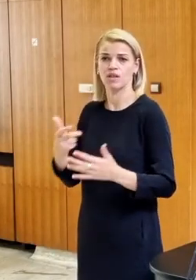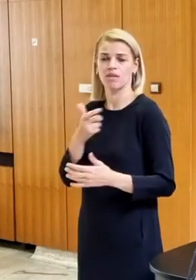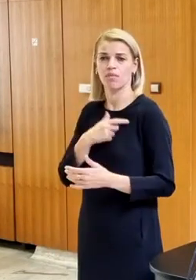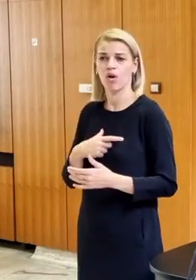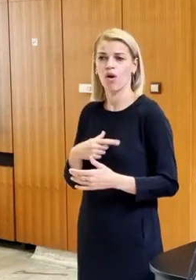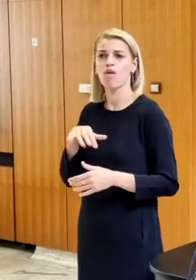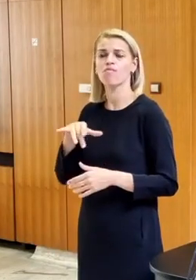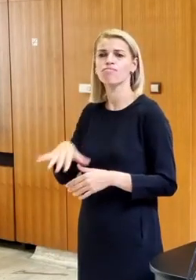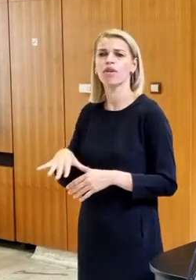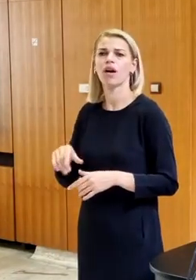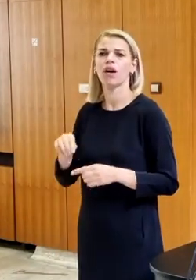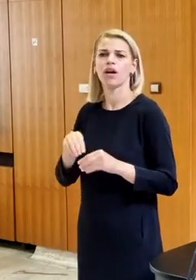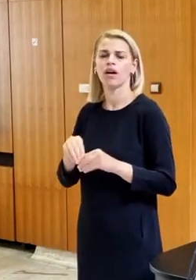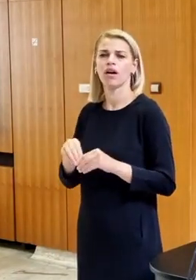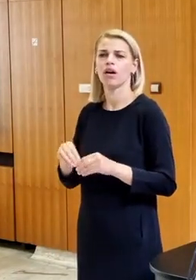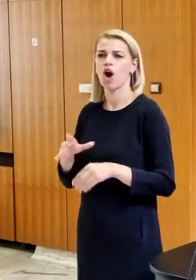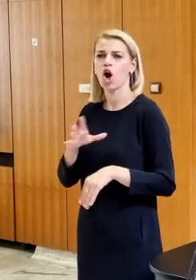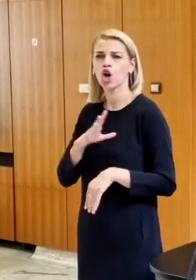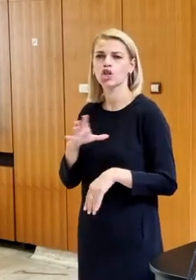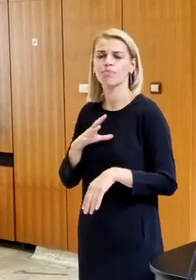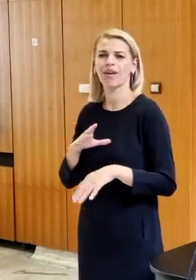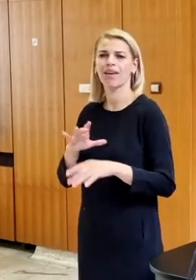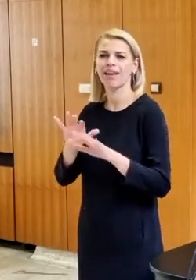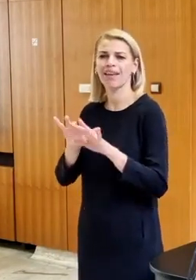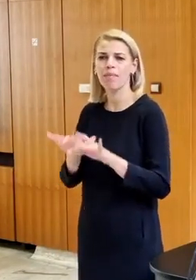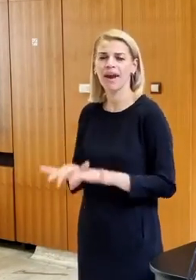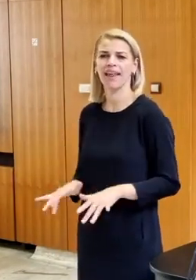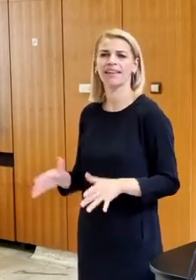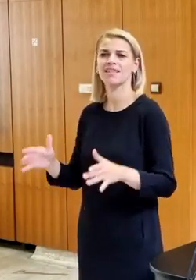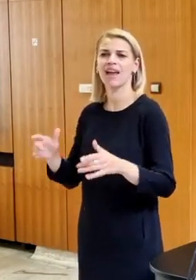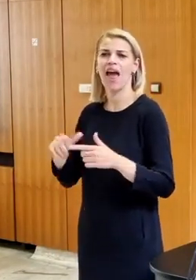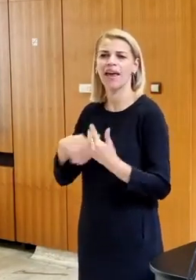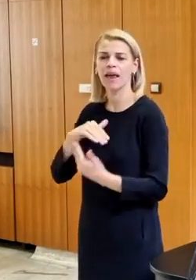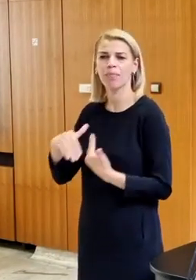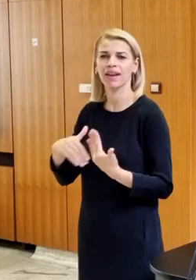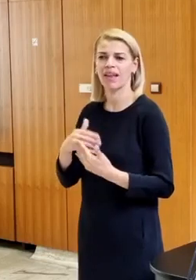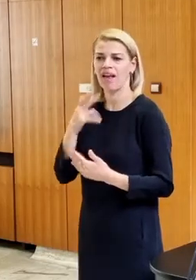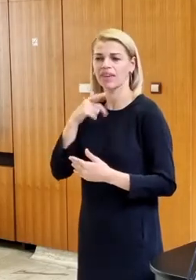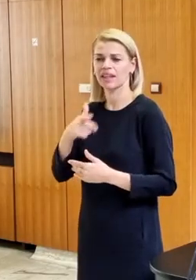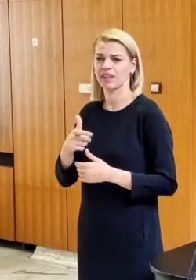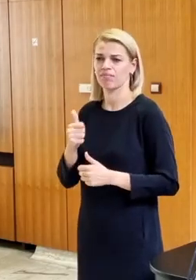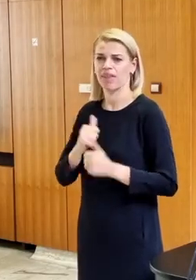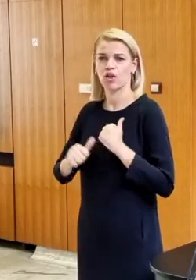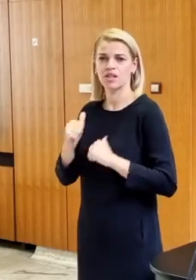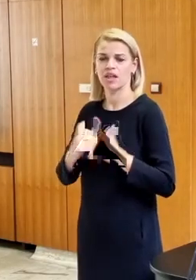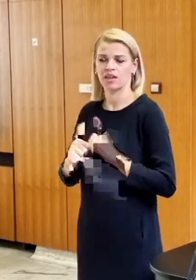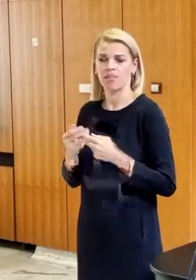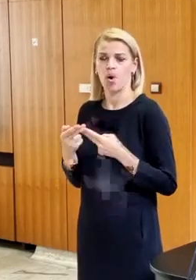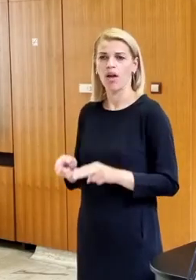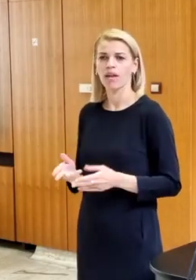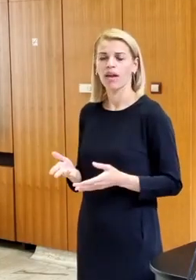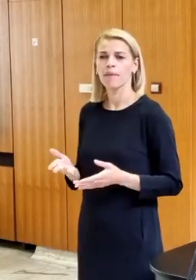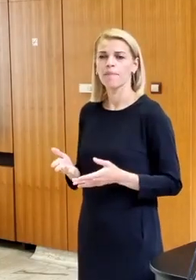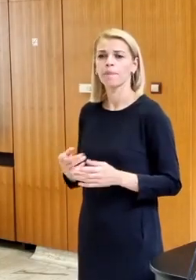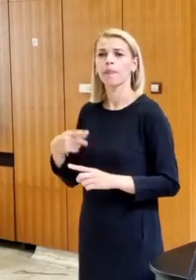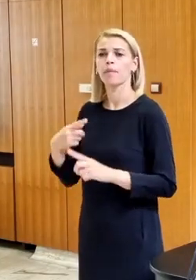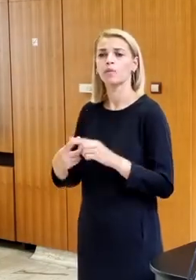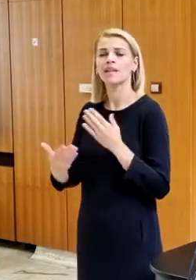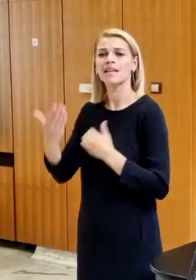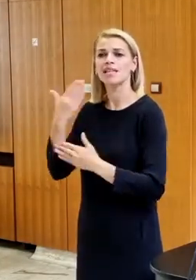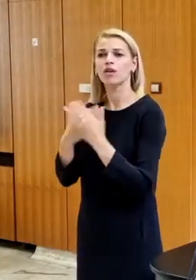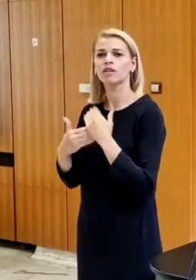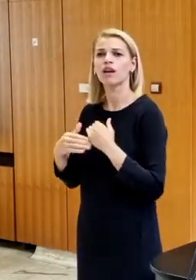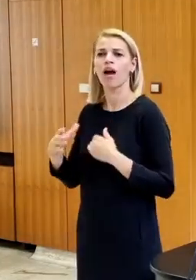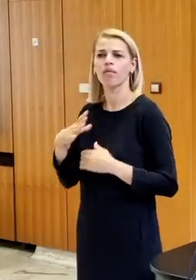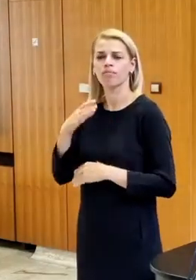hybridných hrozieb, kybernetických hrozieb, aplikačné praxe sa ukázalo množstvo nedostadkov, ktoré tam sú. A navyše, história